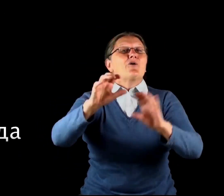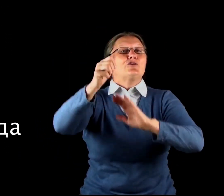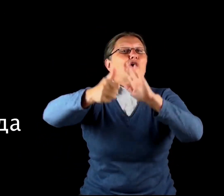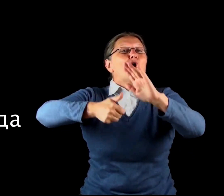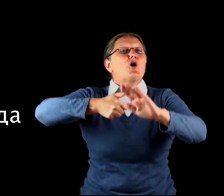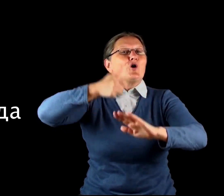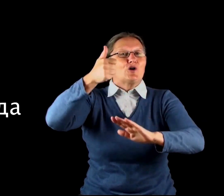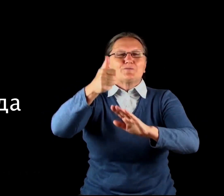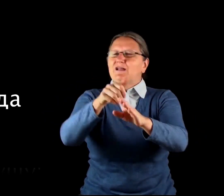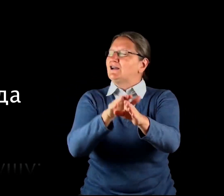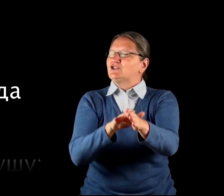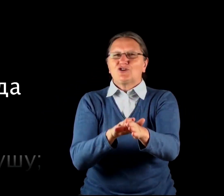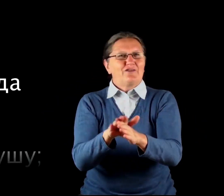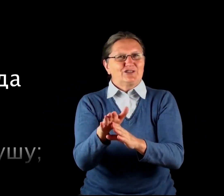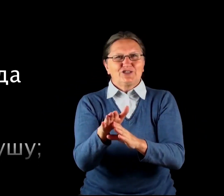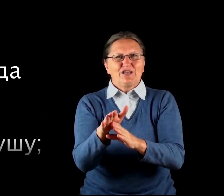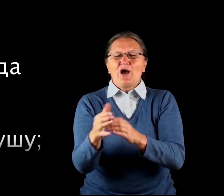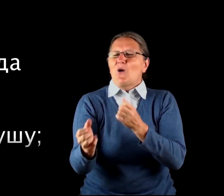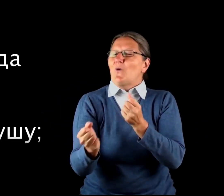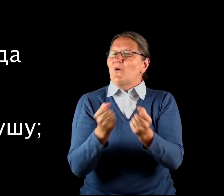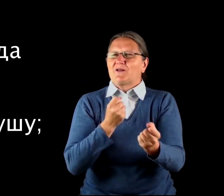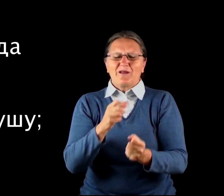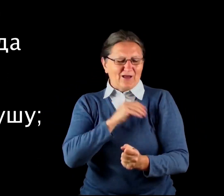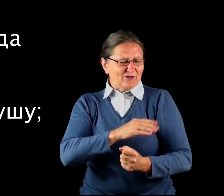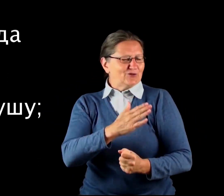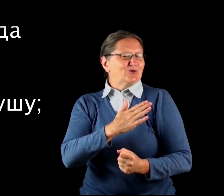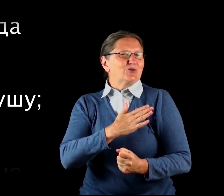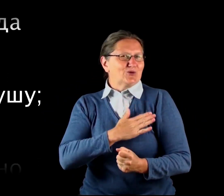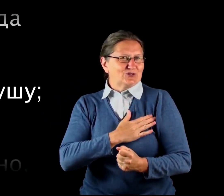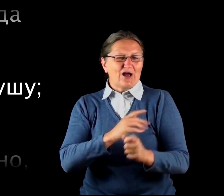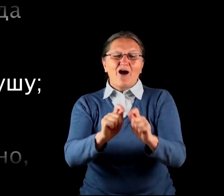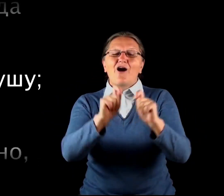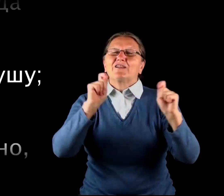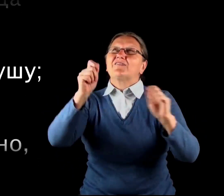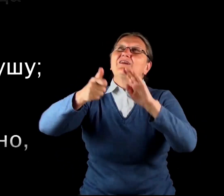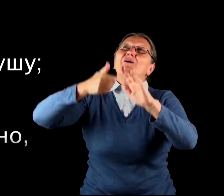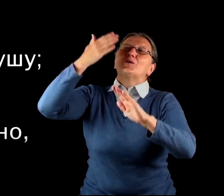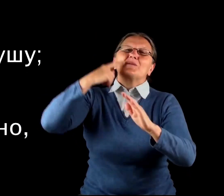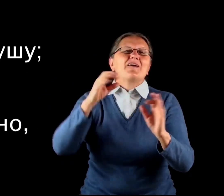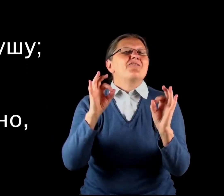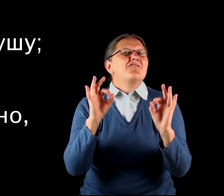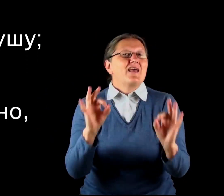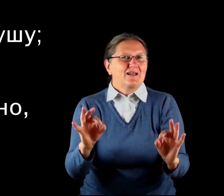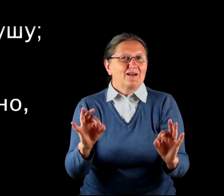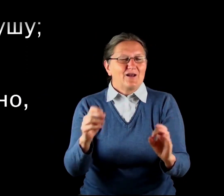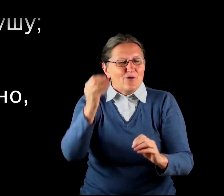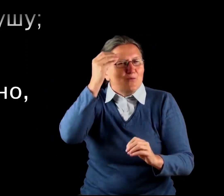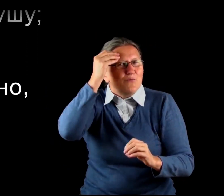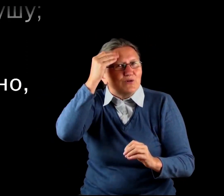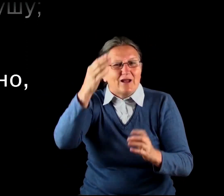Господа совершен, Укрепляет душу, Откровение Господа верно, Умудряет